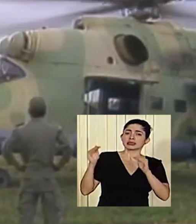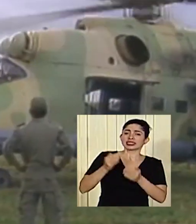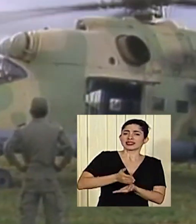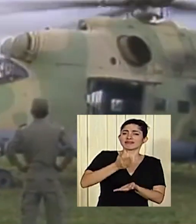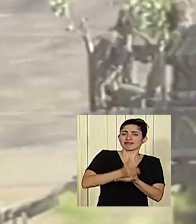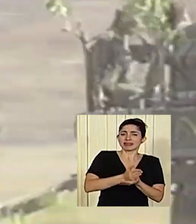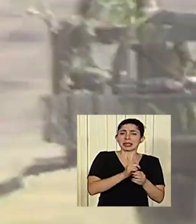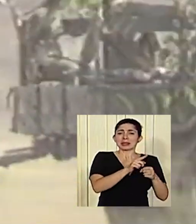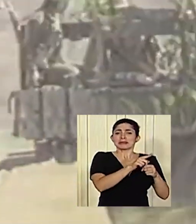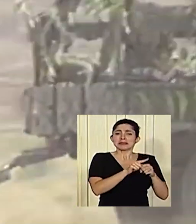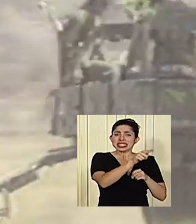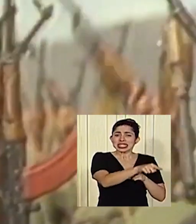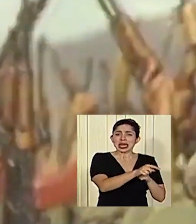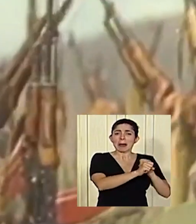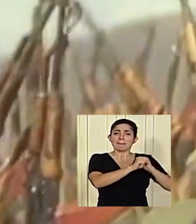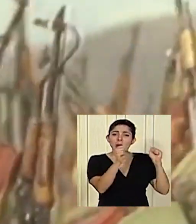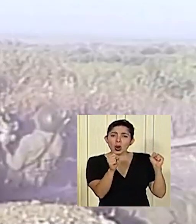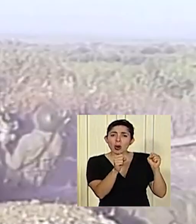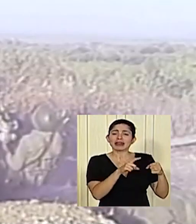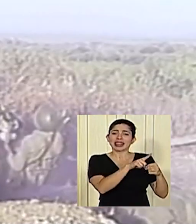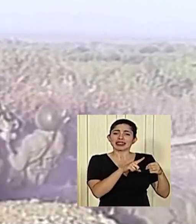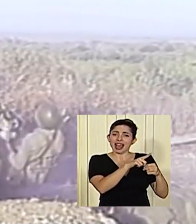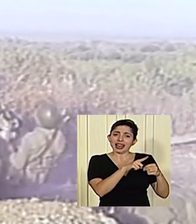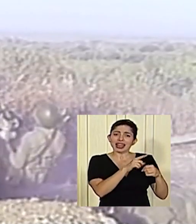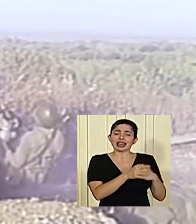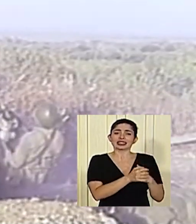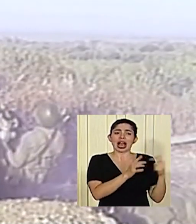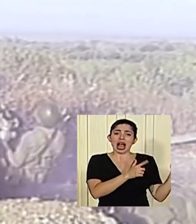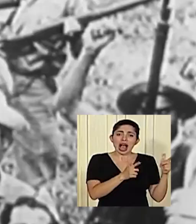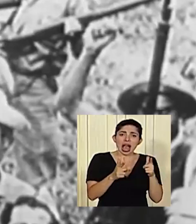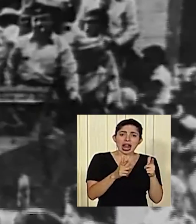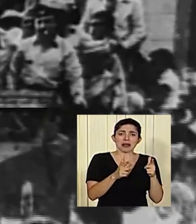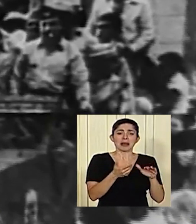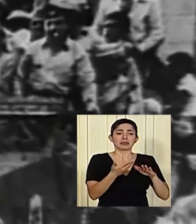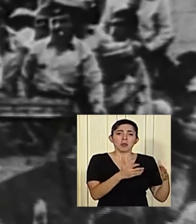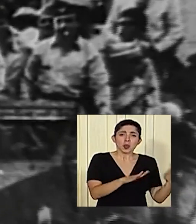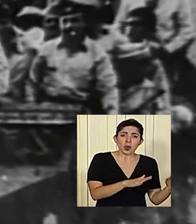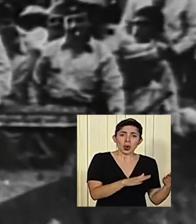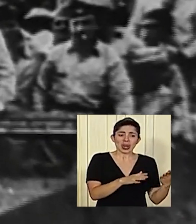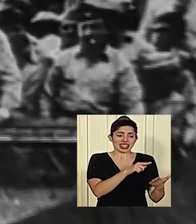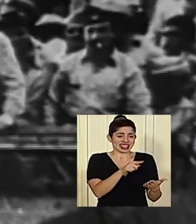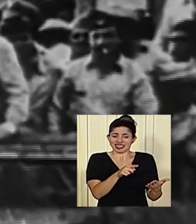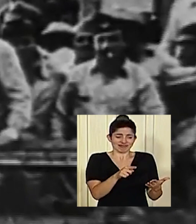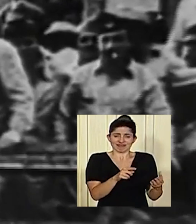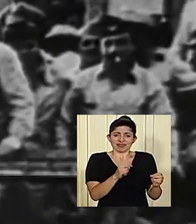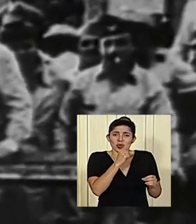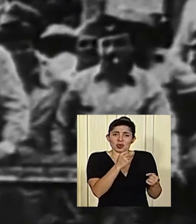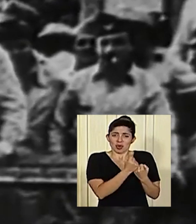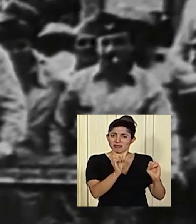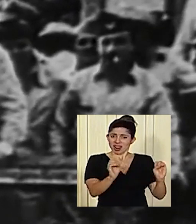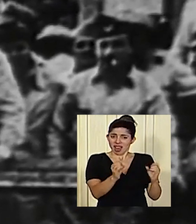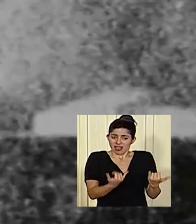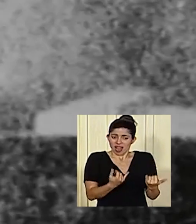dejar de lado los misiles, las bombas, los tanques, las armas, la muerte, que en nada suma